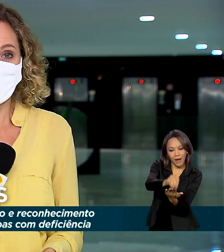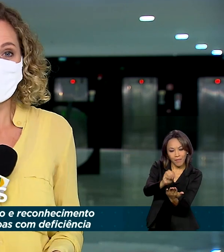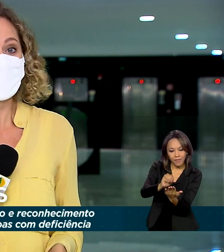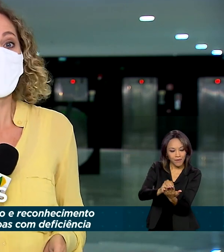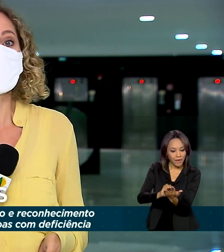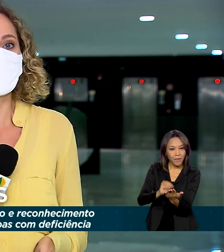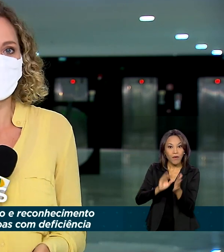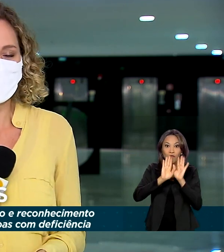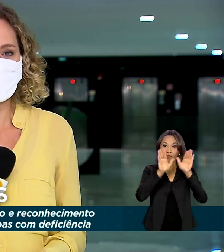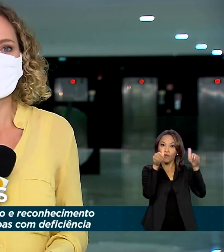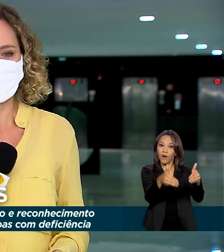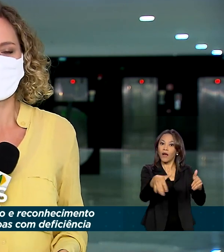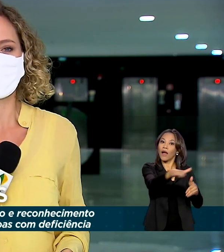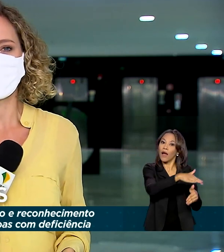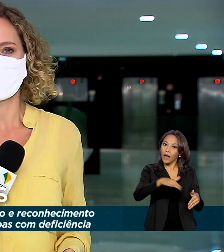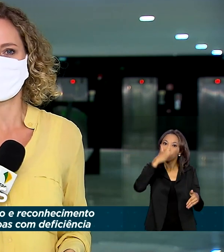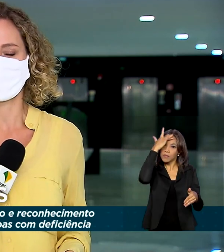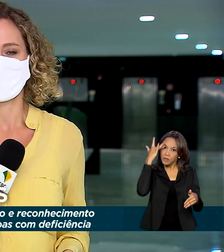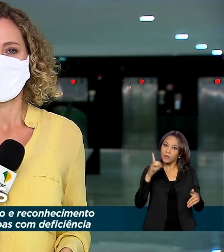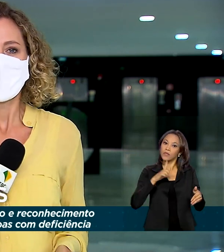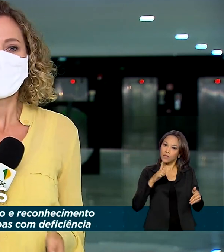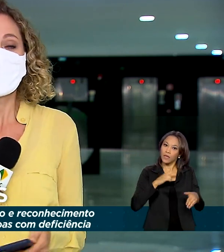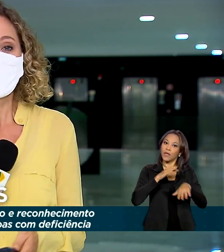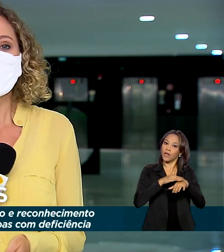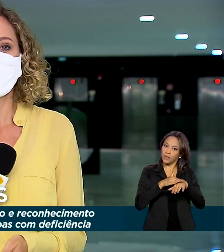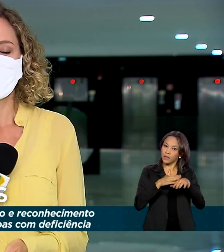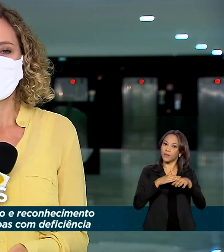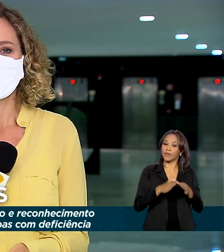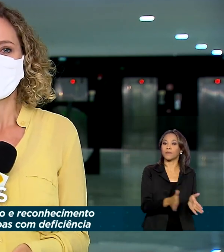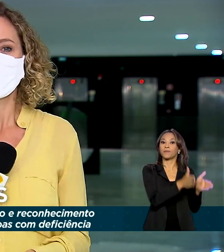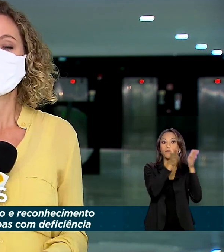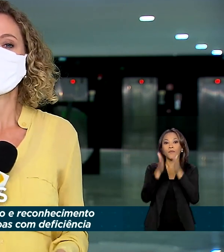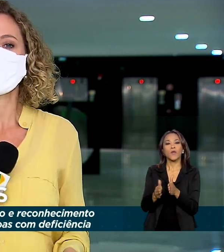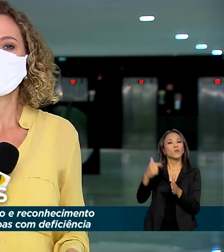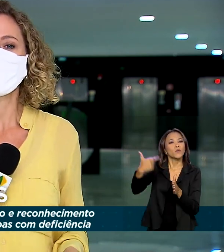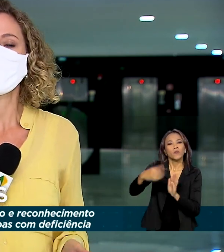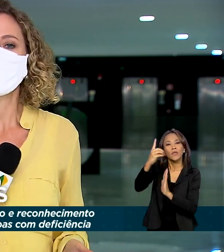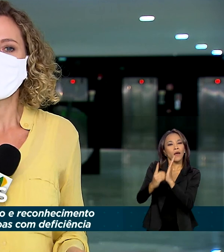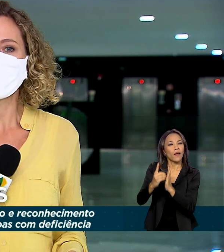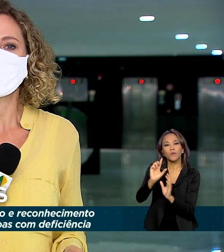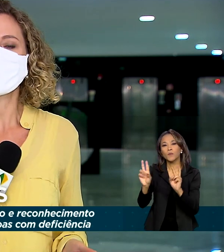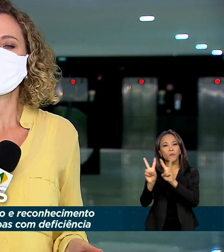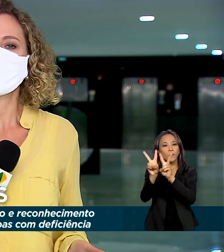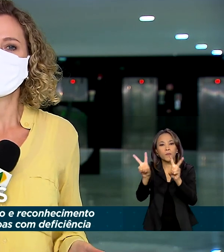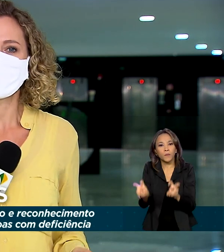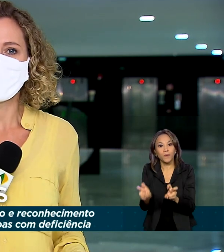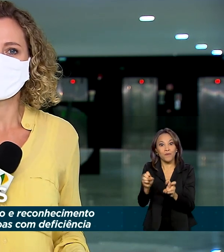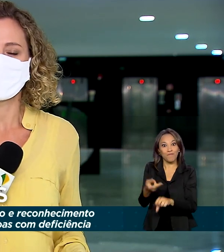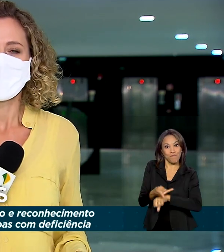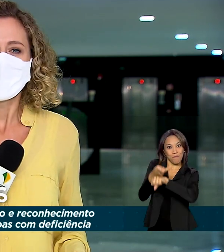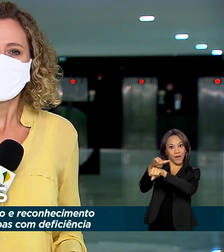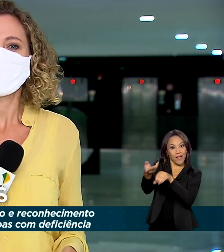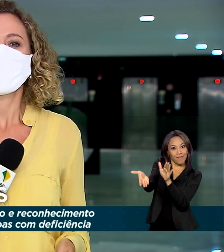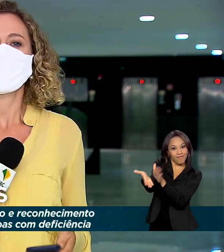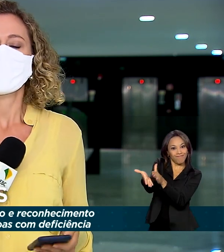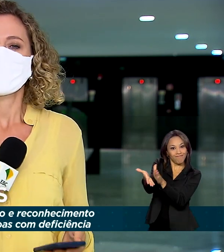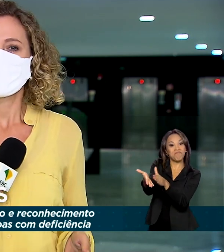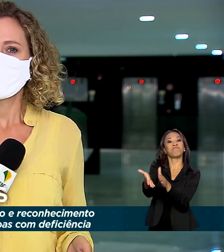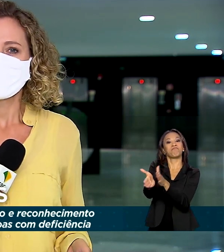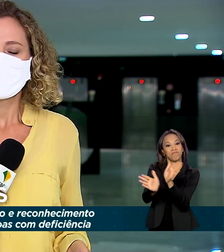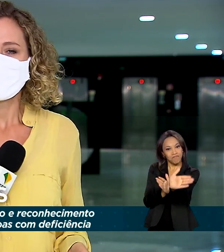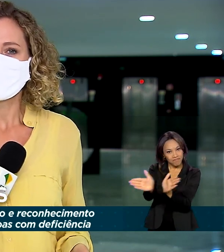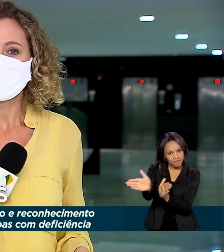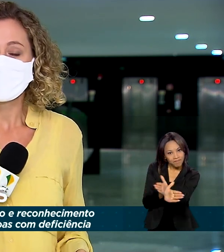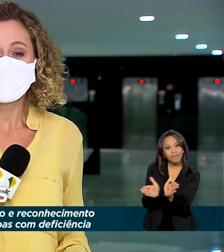a pessoas portadoras dessas doenças. O segundo decreto institui o Prêmio Acessibilidade, que vai